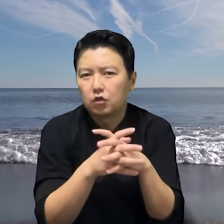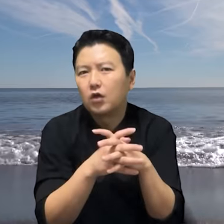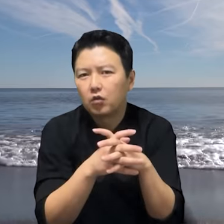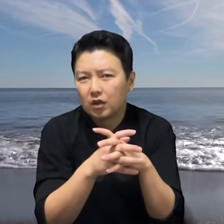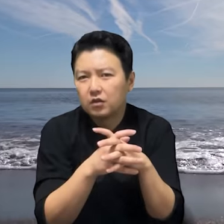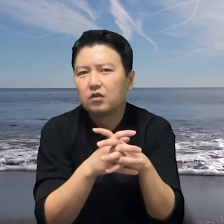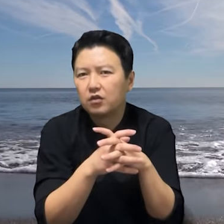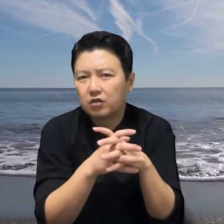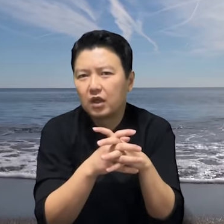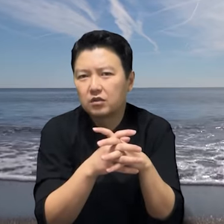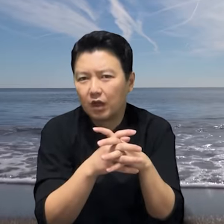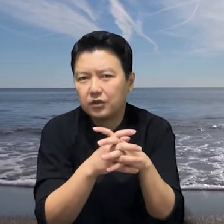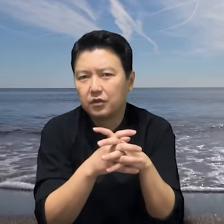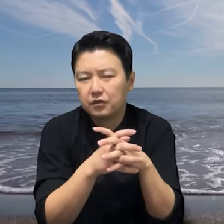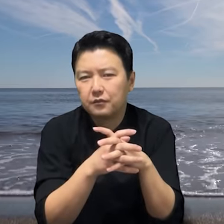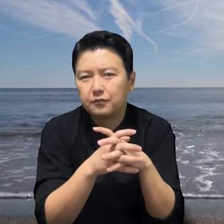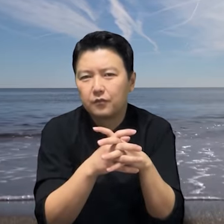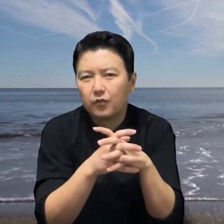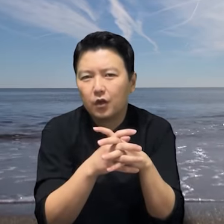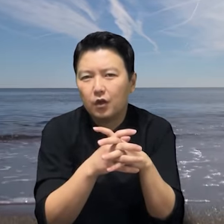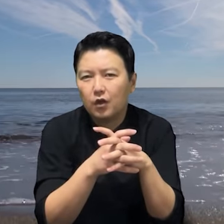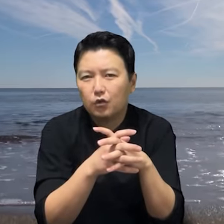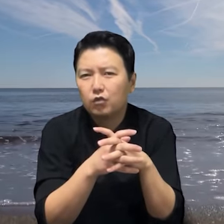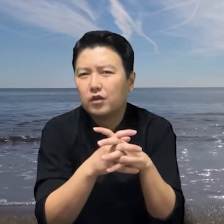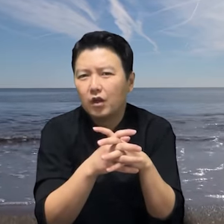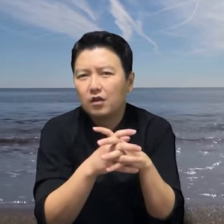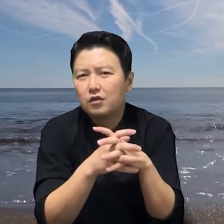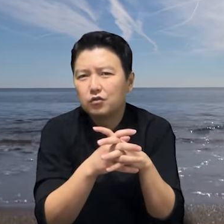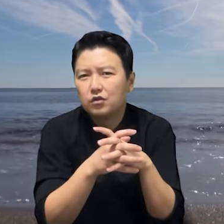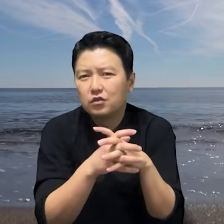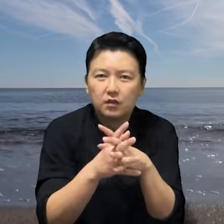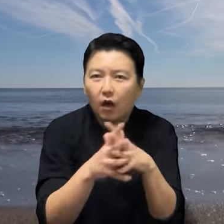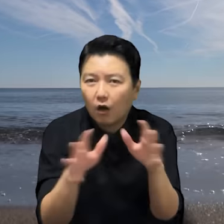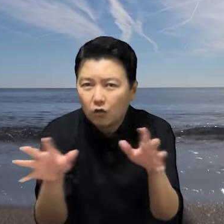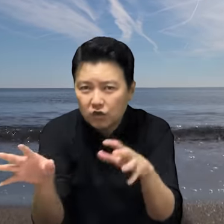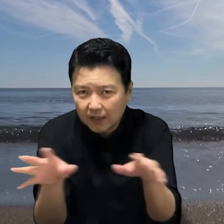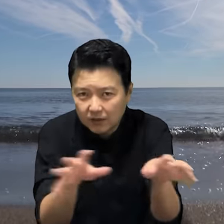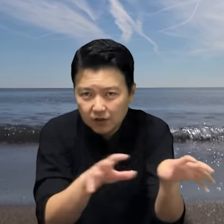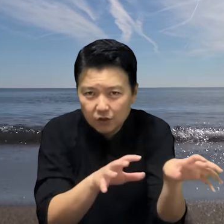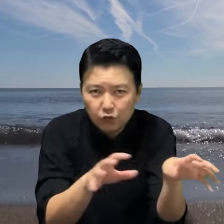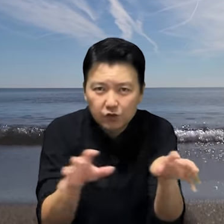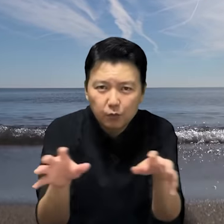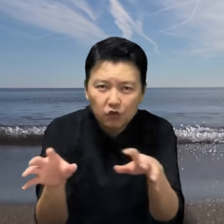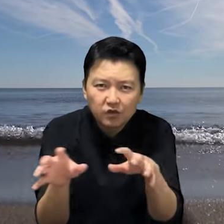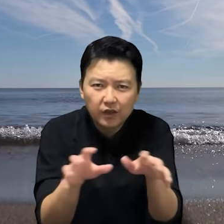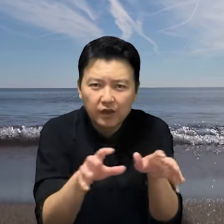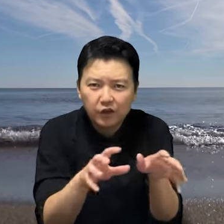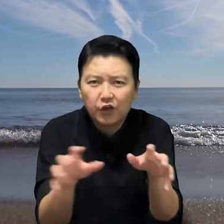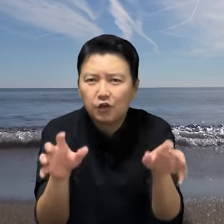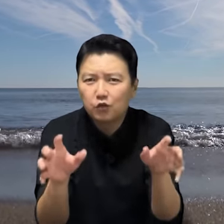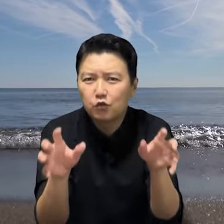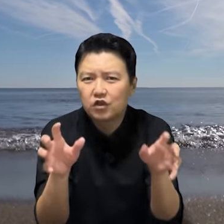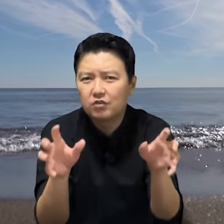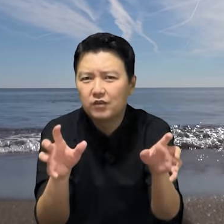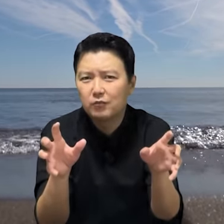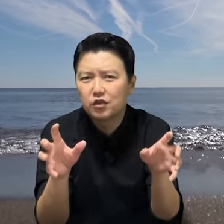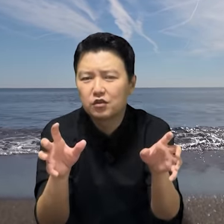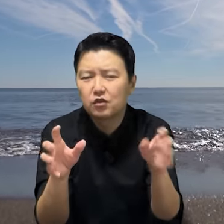총 갖고 다니는 그런 경찰은 아니에요. 룰린과 랄리중은 더욱 자세히 뒤져보는데 결국 침대 밑에서